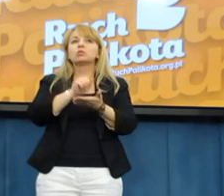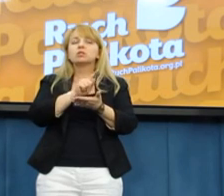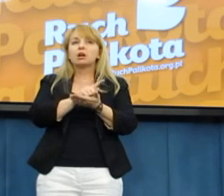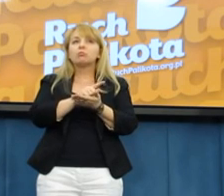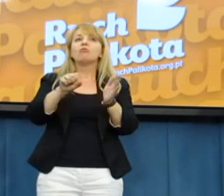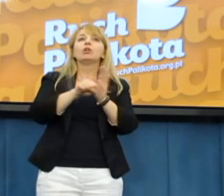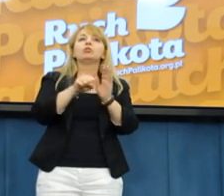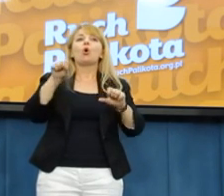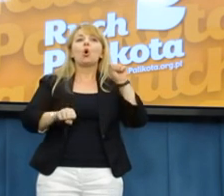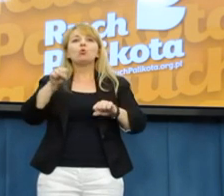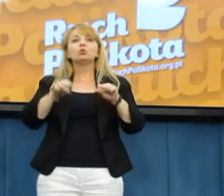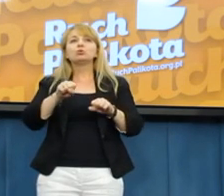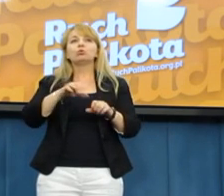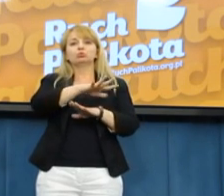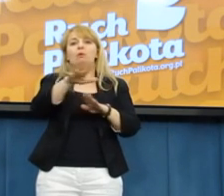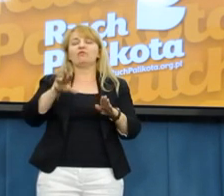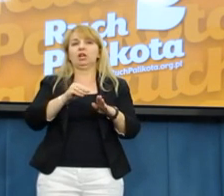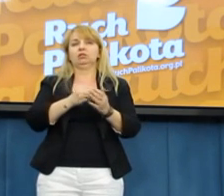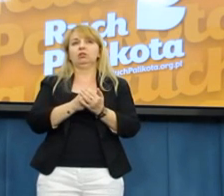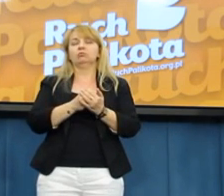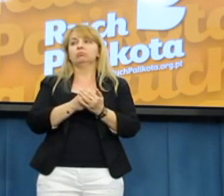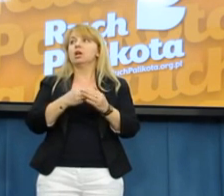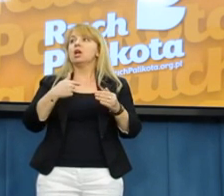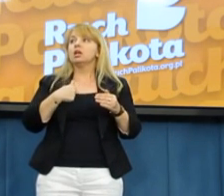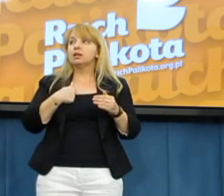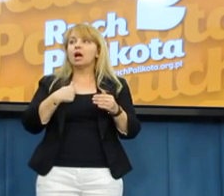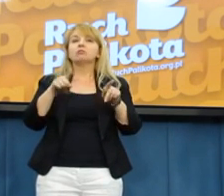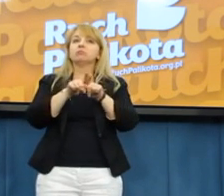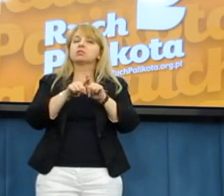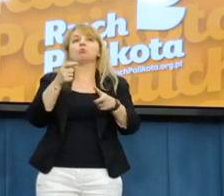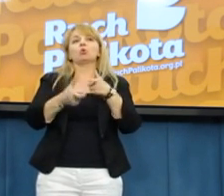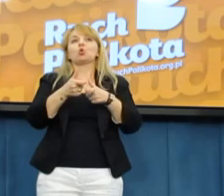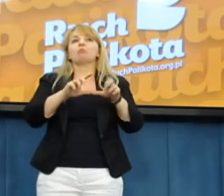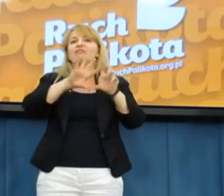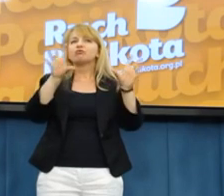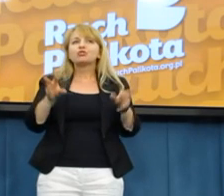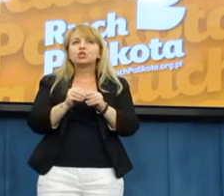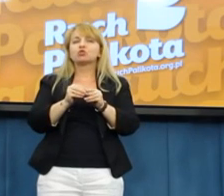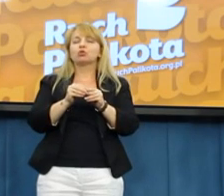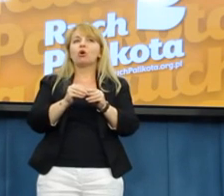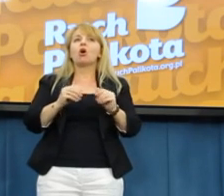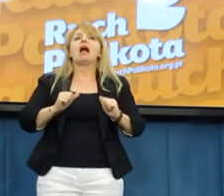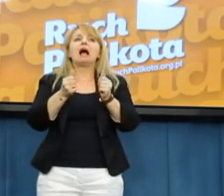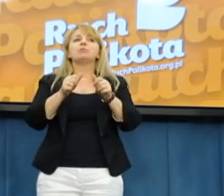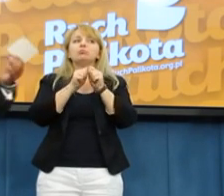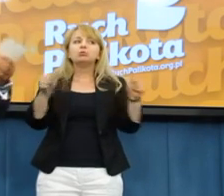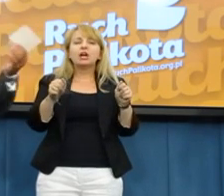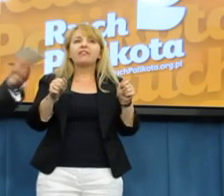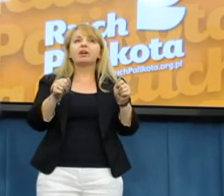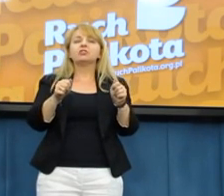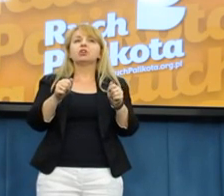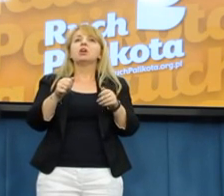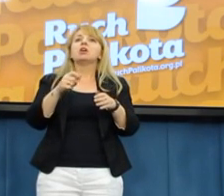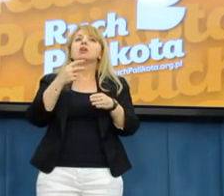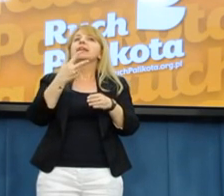odpowiedzialność. I zresztą tak, że ja w związku z nasem Kutkowskim zawie wszystko, żeby przerwać nietykalność